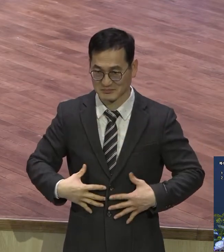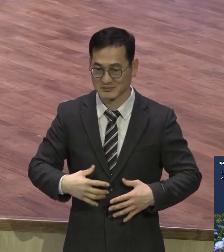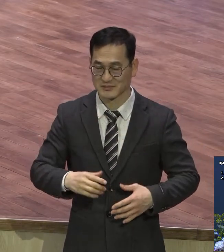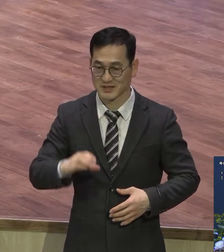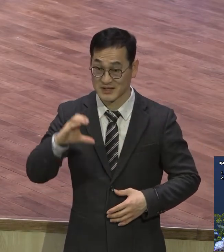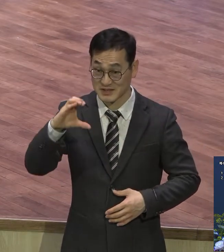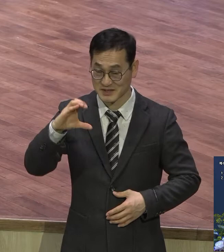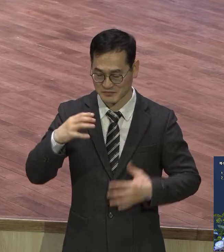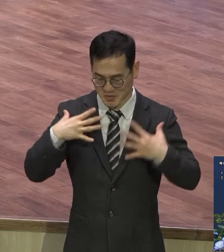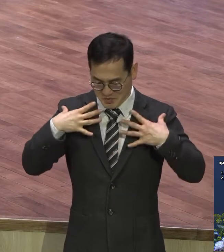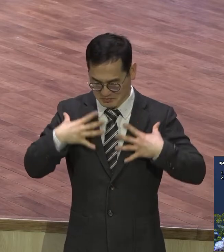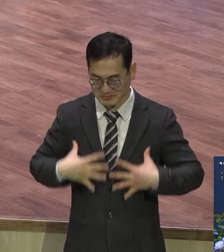그 종교입니다